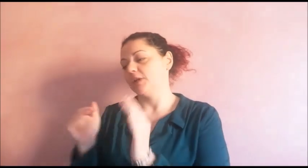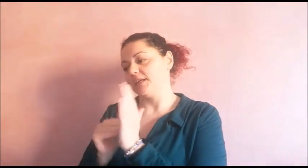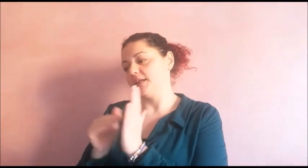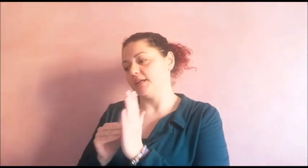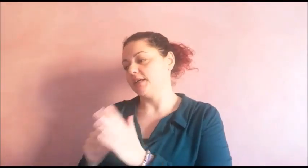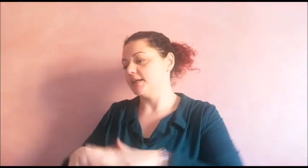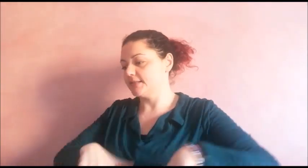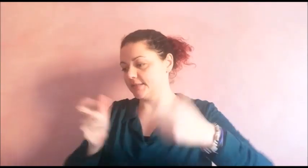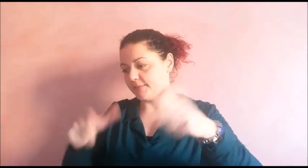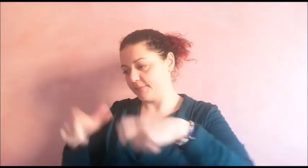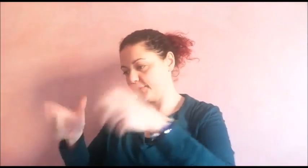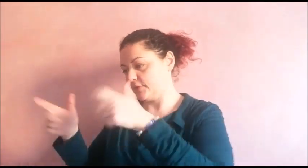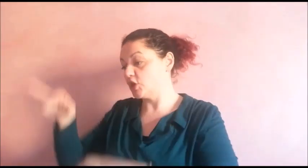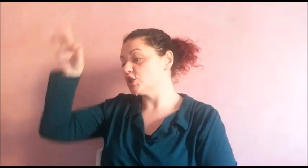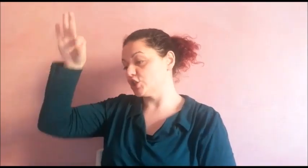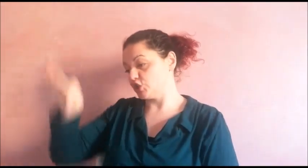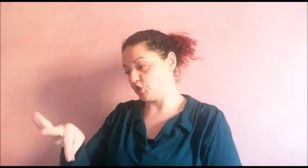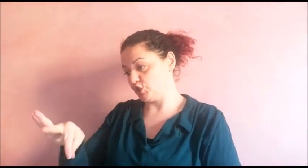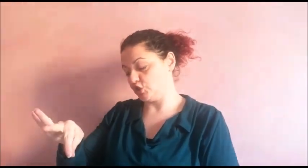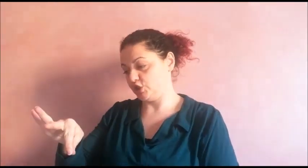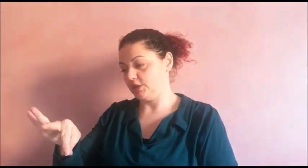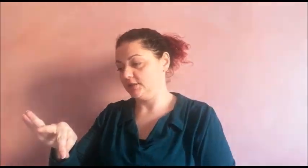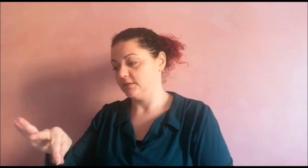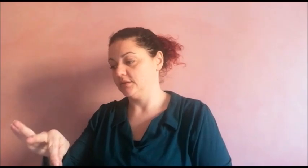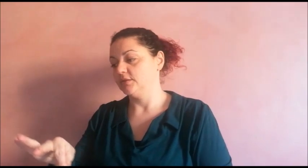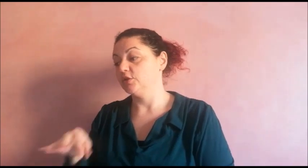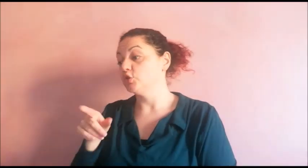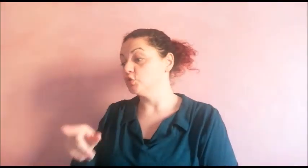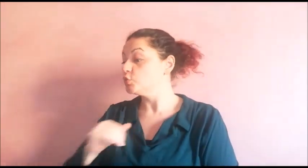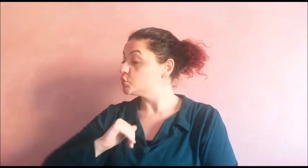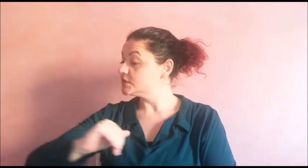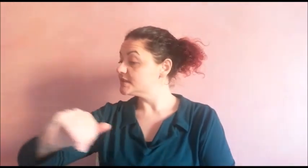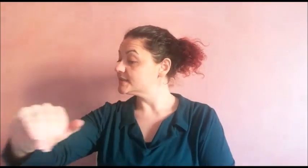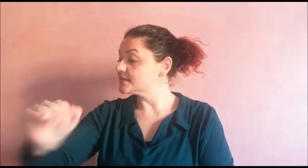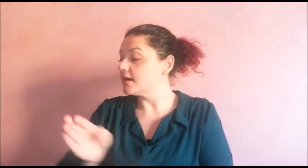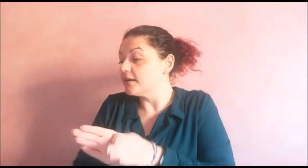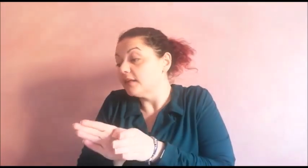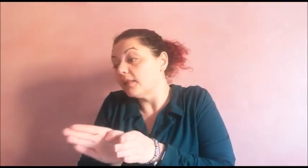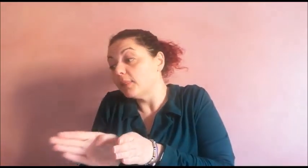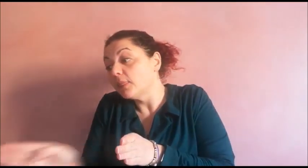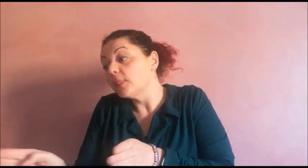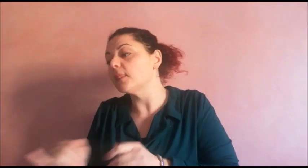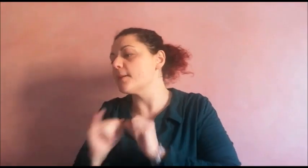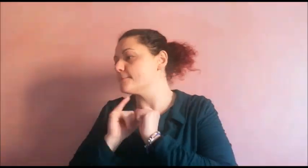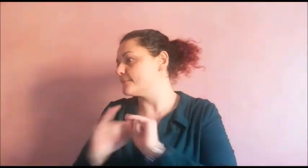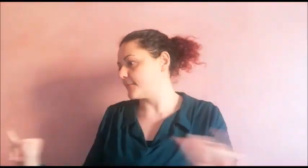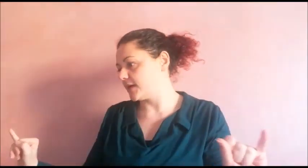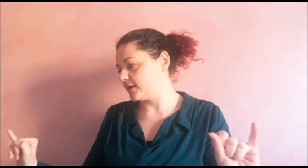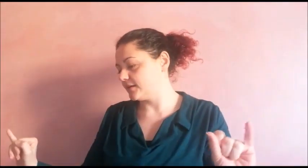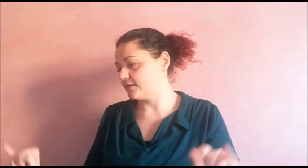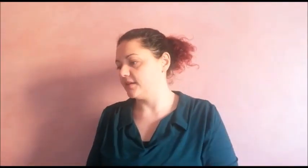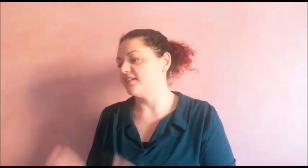in mezzo al bosco. Segui sempre la strada, non fermarti mai